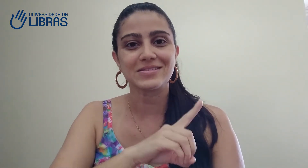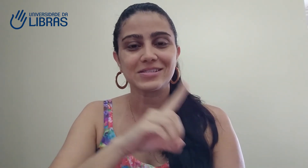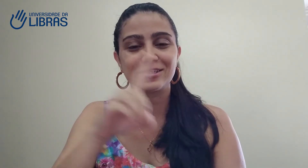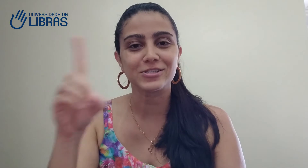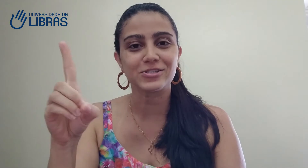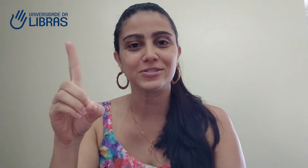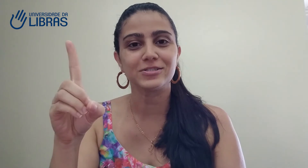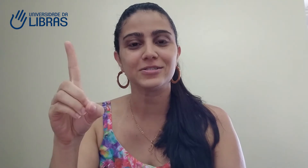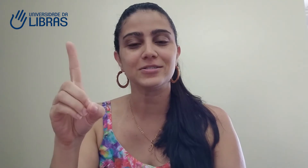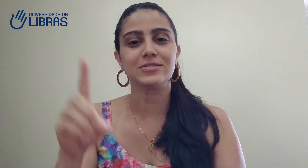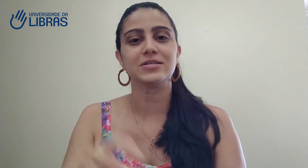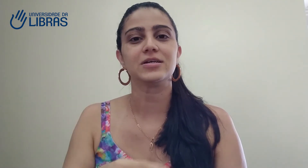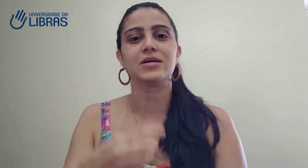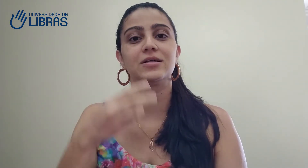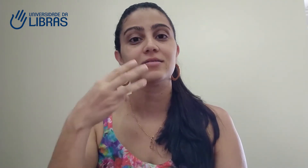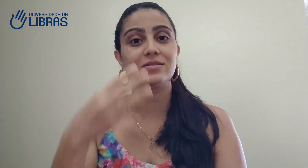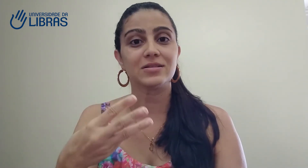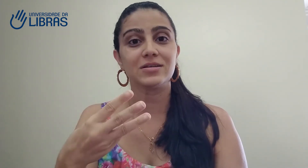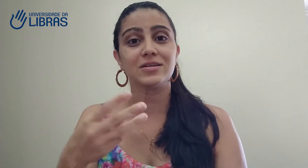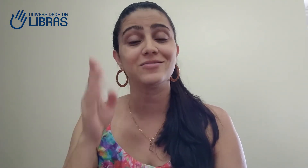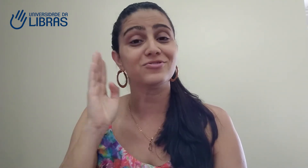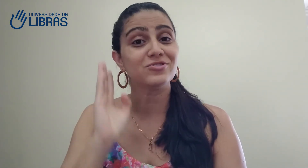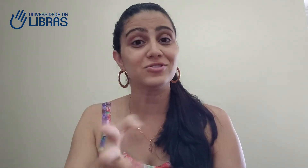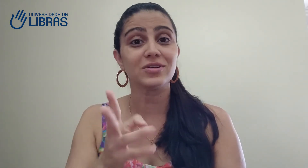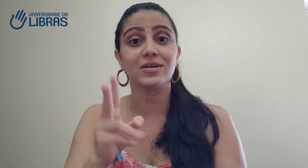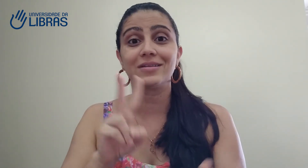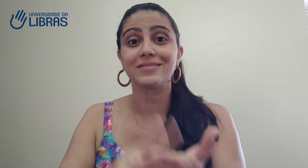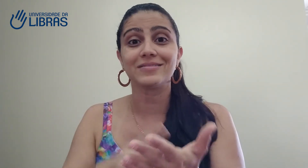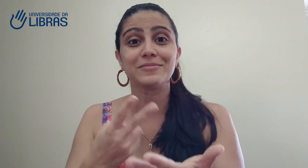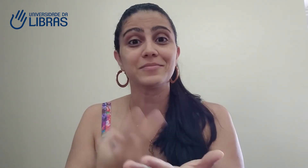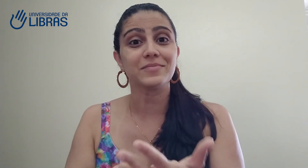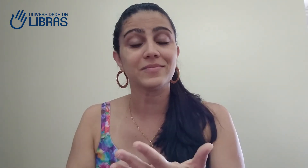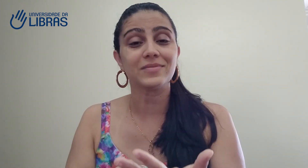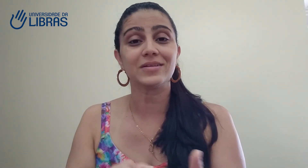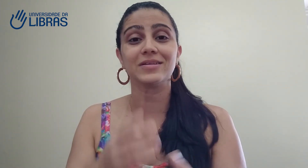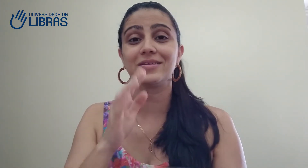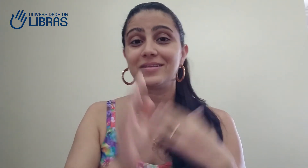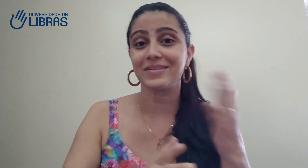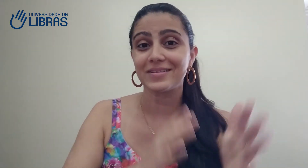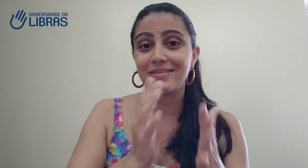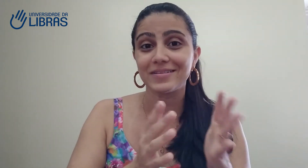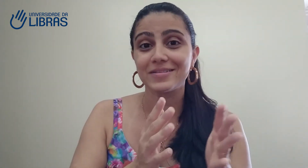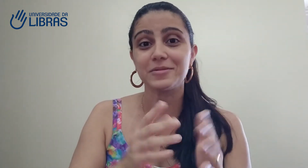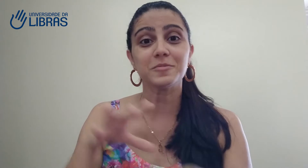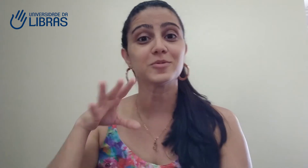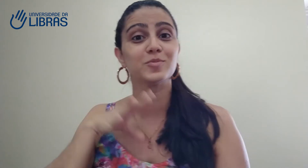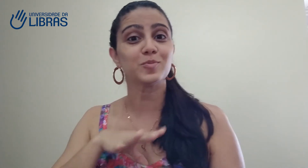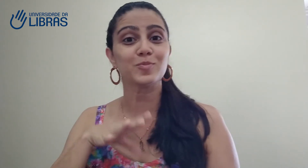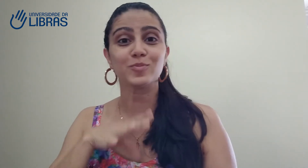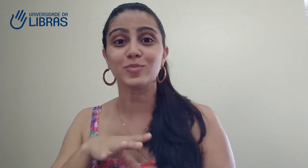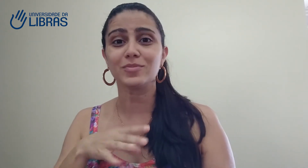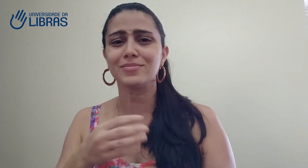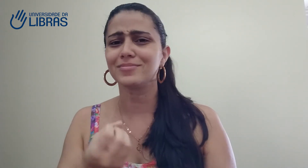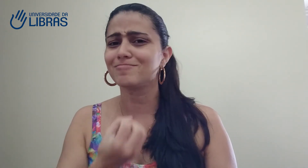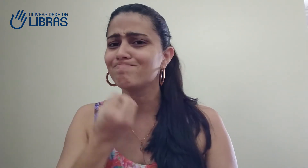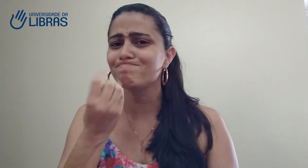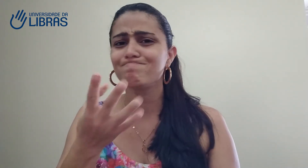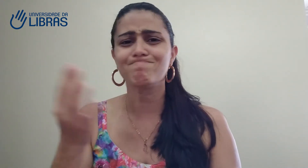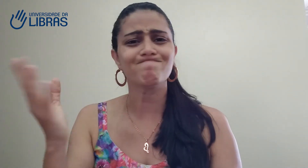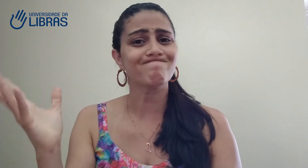na semana 6, dia 3, e consegui fazer essa tradução da Libras para o português. Para mim,